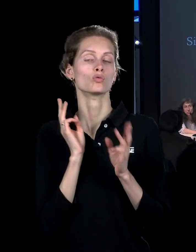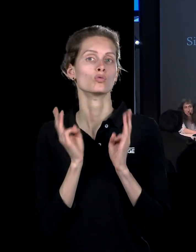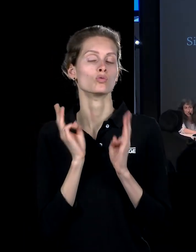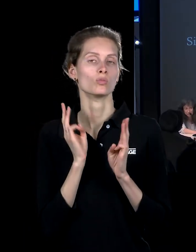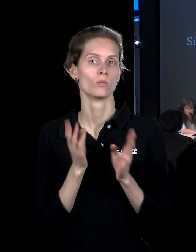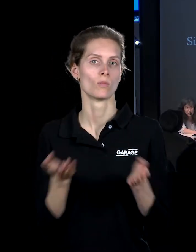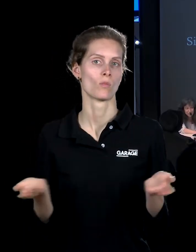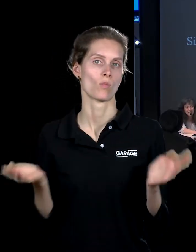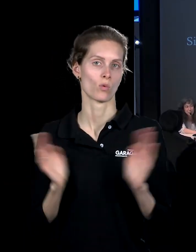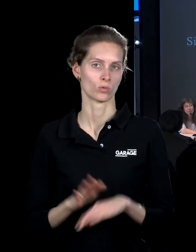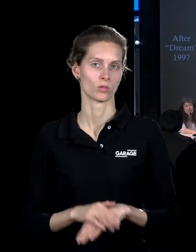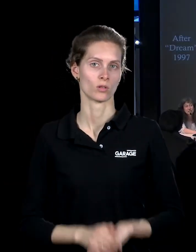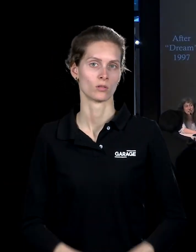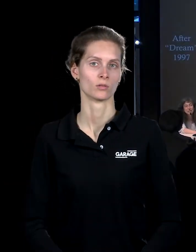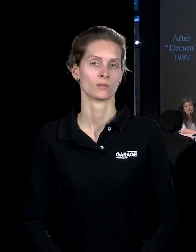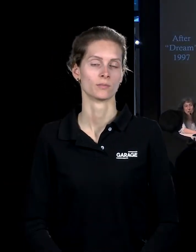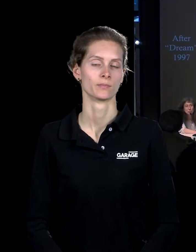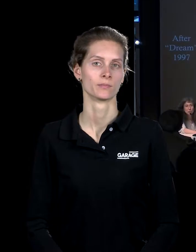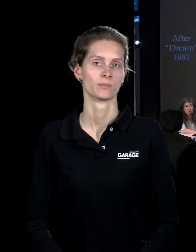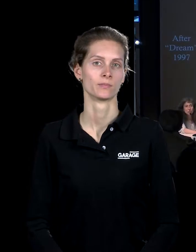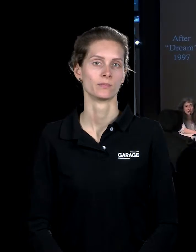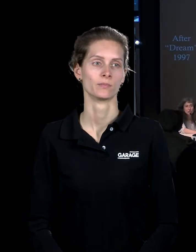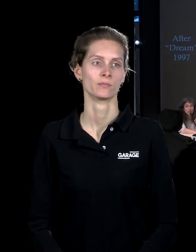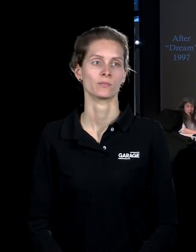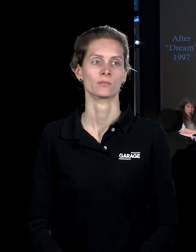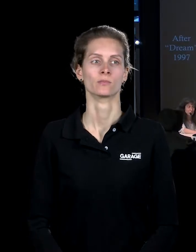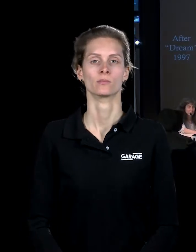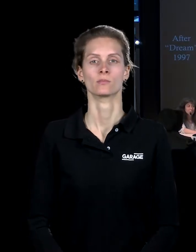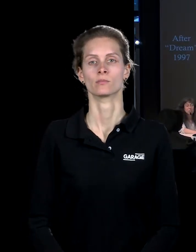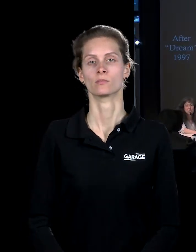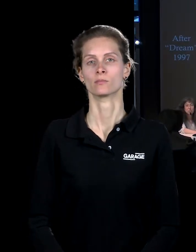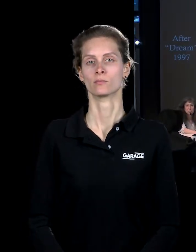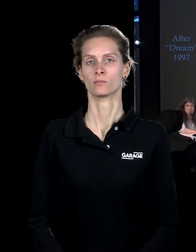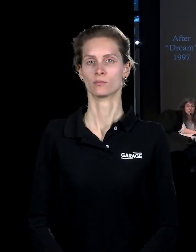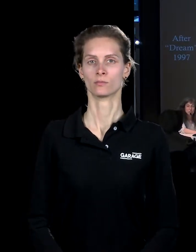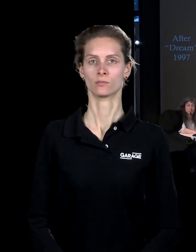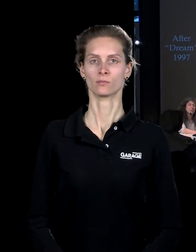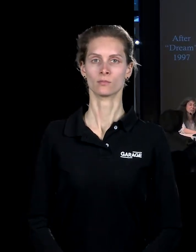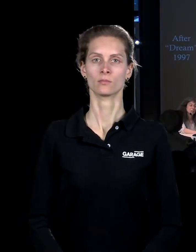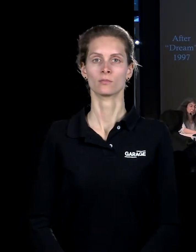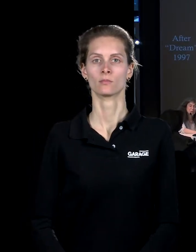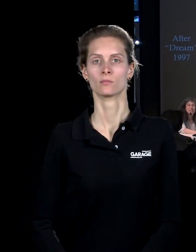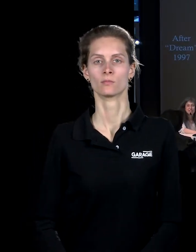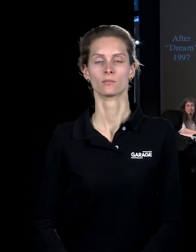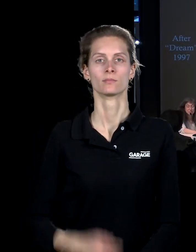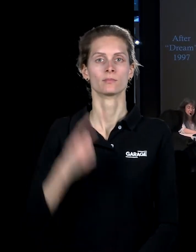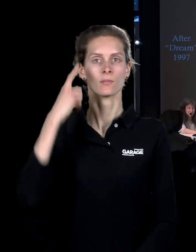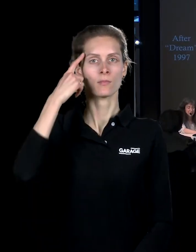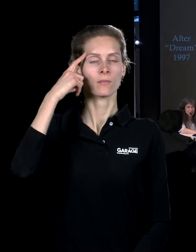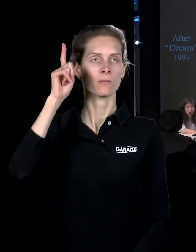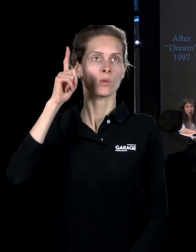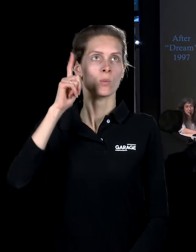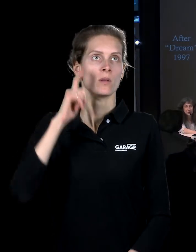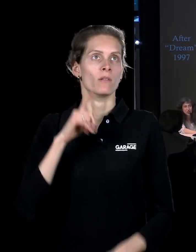Эти шумы он записывает. Он придумывает исполнение